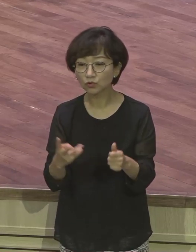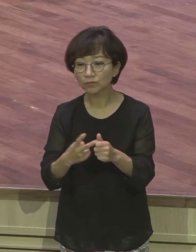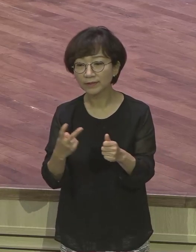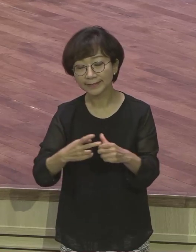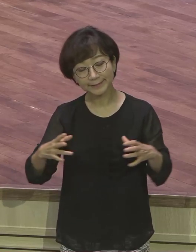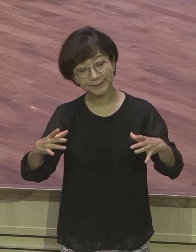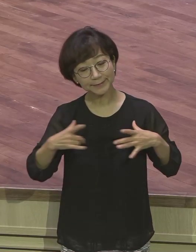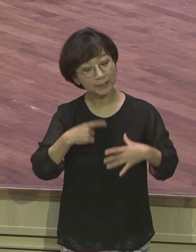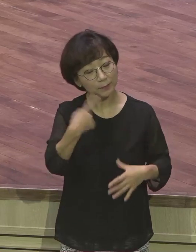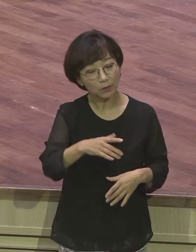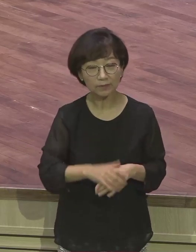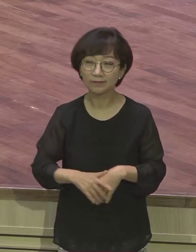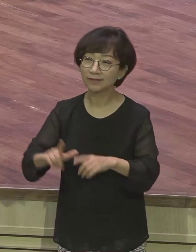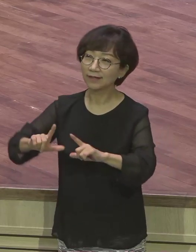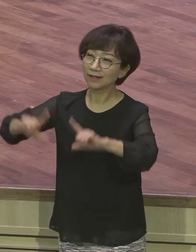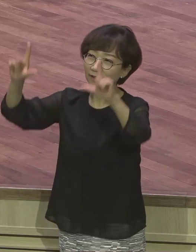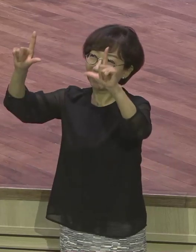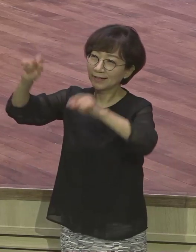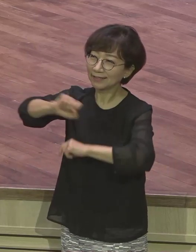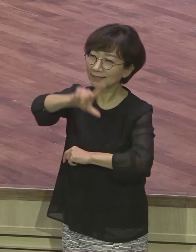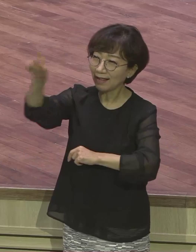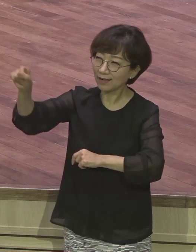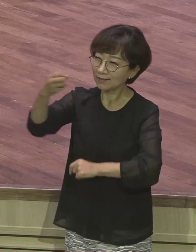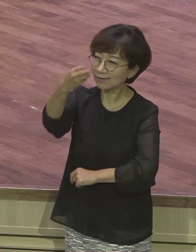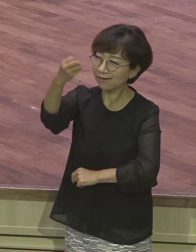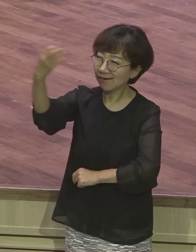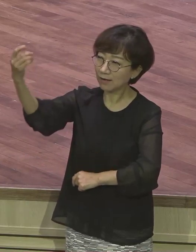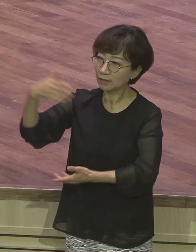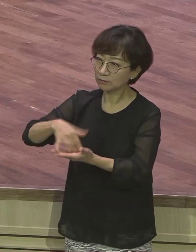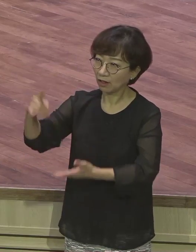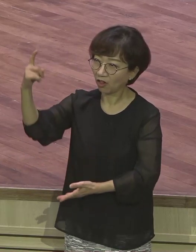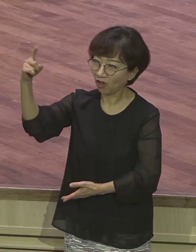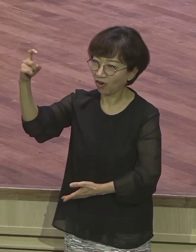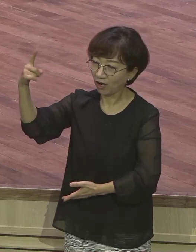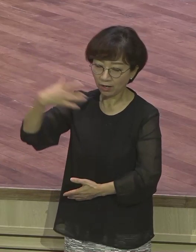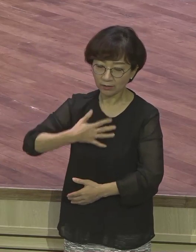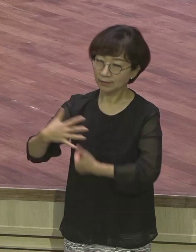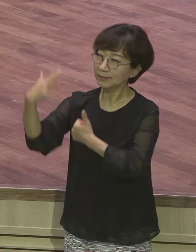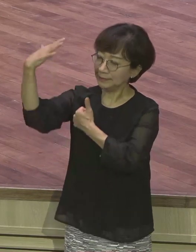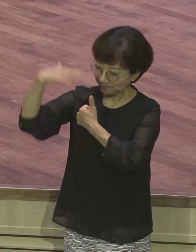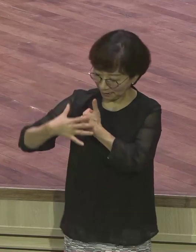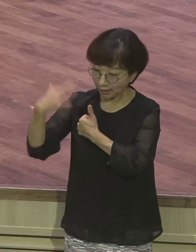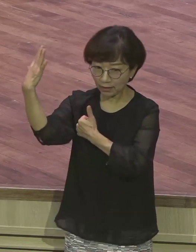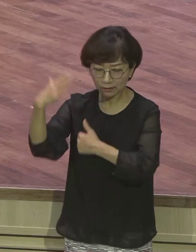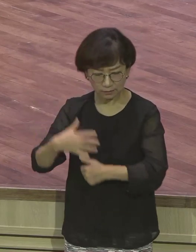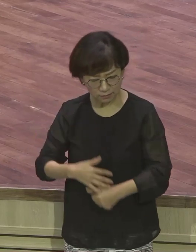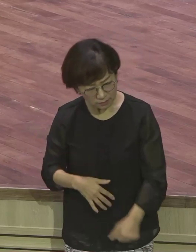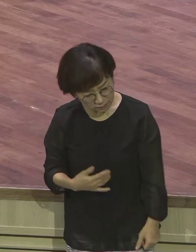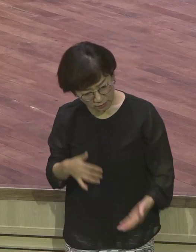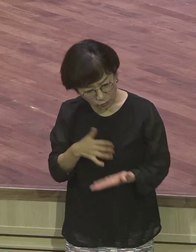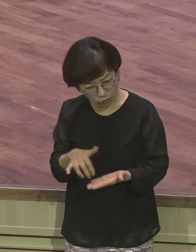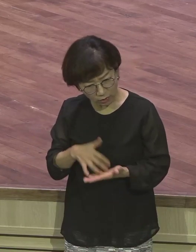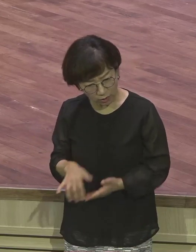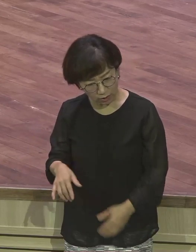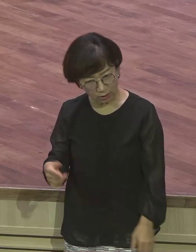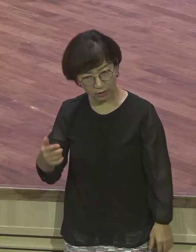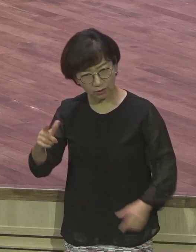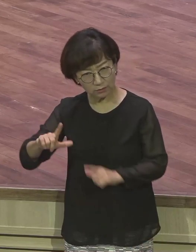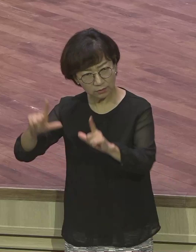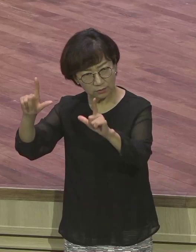열한 별이 절하더라고요. 그러니까 아버지 어머니 포함해서 자기들이 전부 다 자기에게 절했다